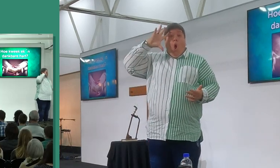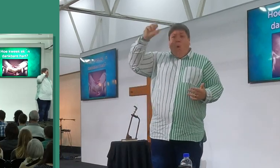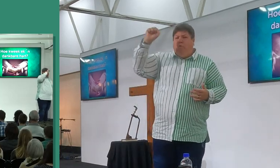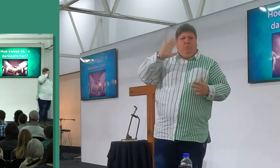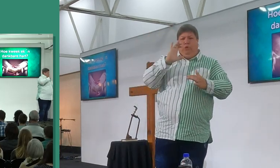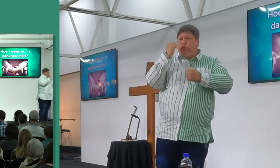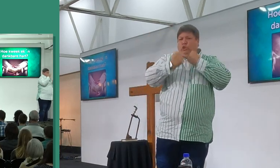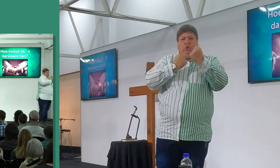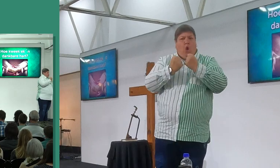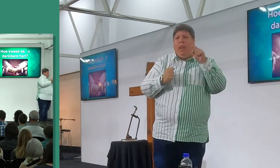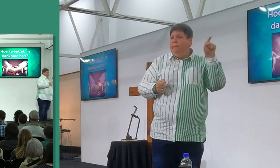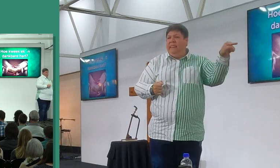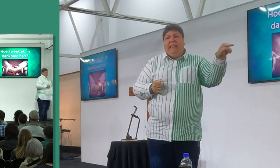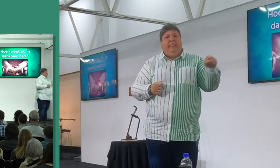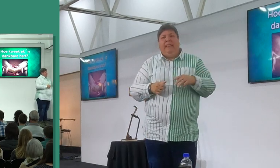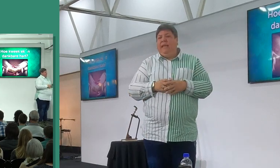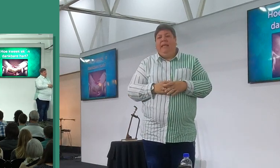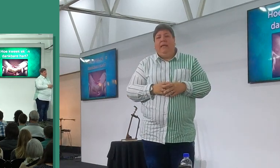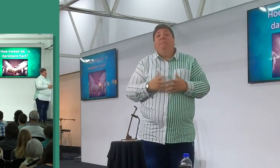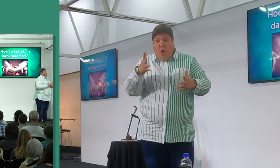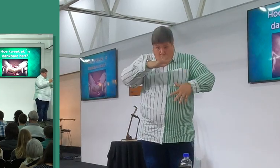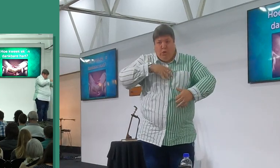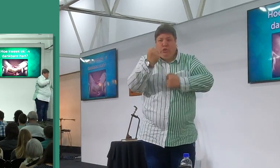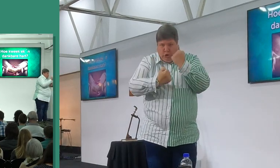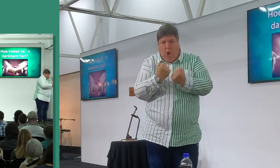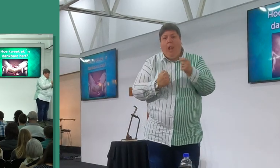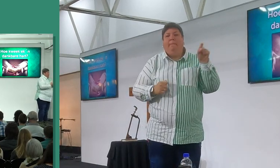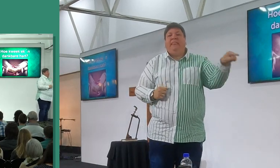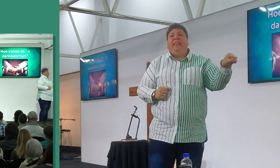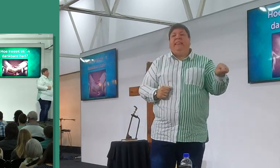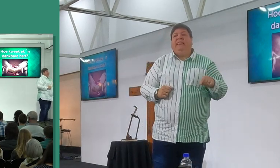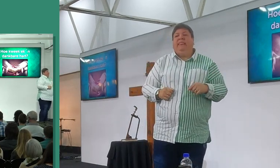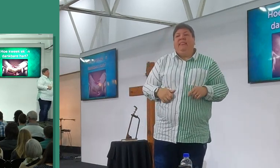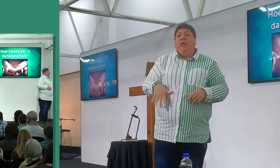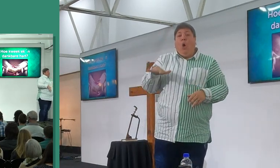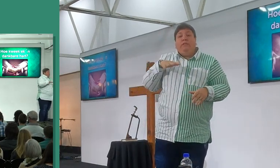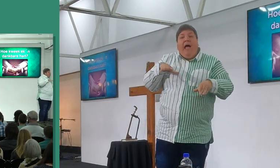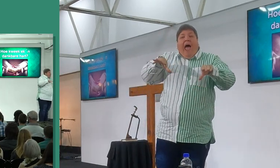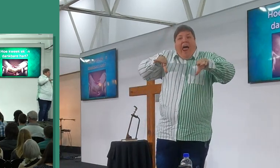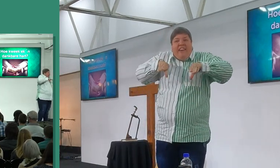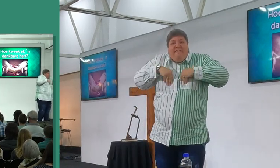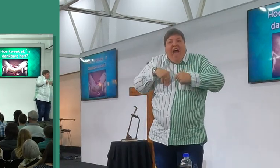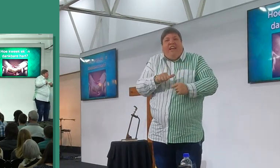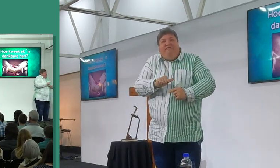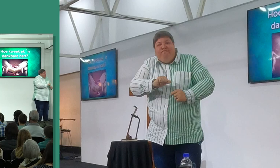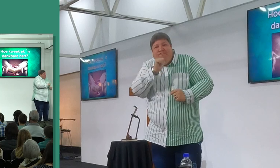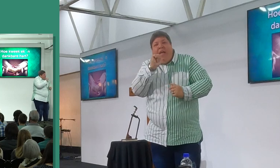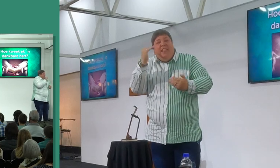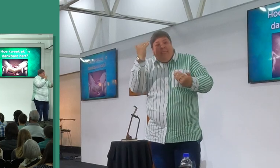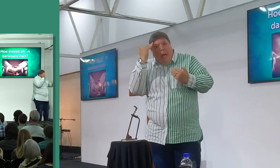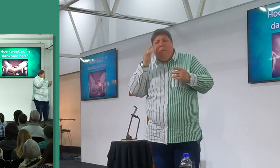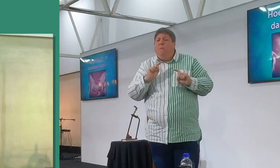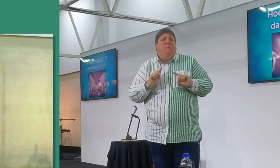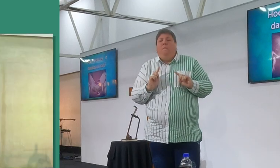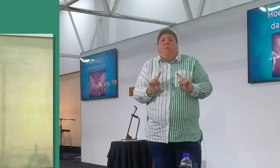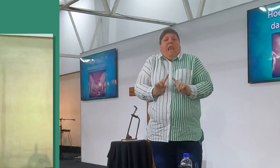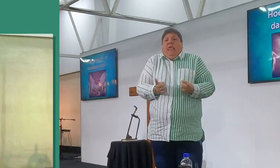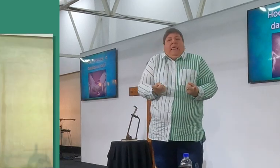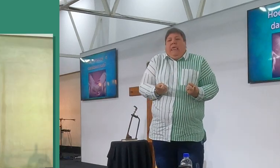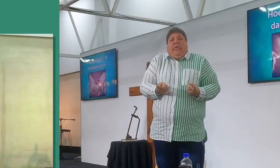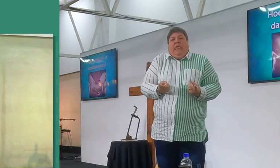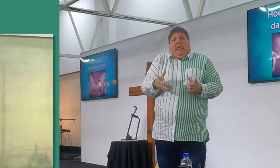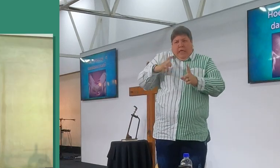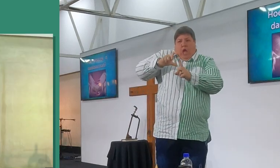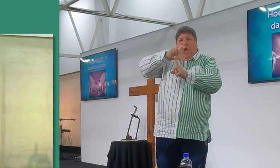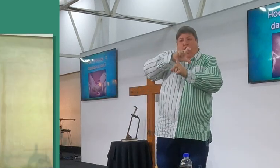sikkel nie, maar wat ons baie keer mee sikkel. Is dit nie so, dat ons westerlijke kultuur, ons westerse kultuur, ach, dit